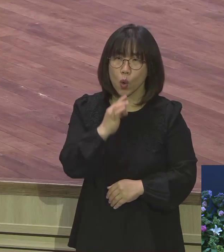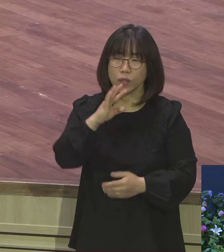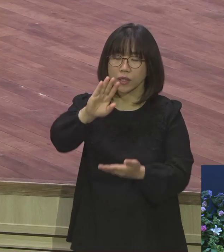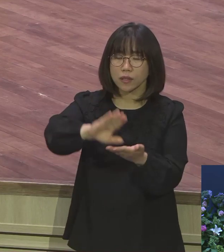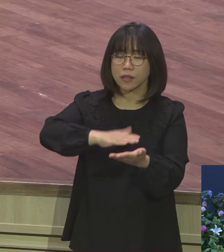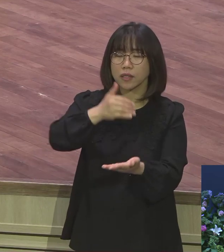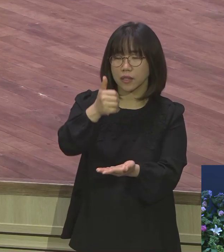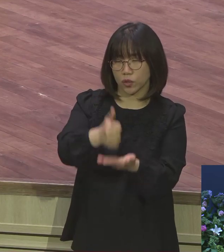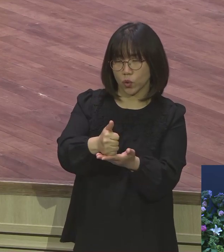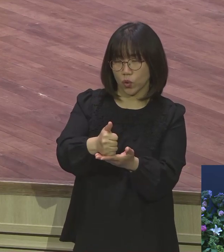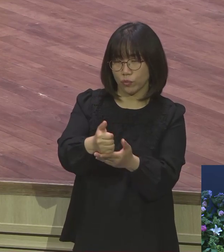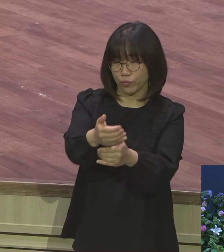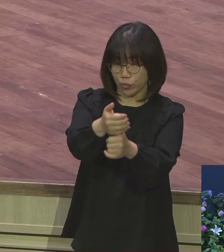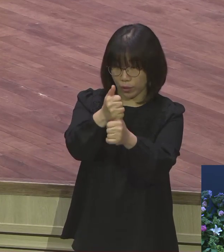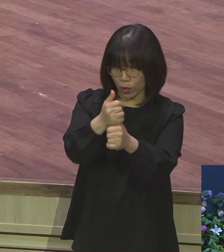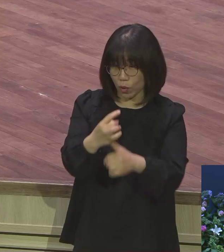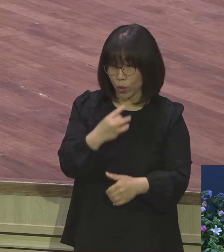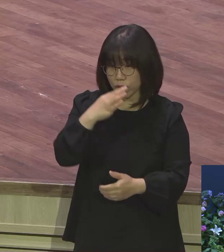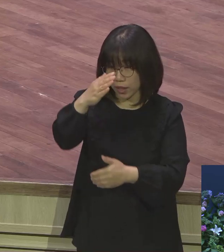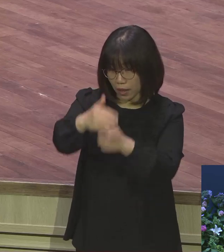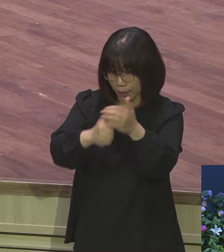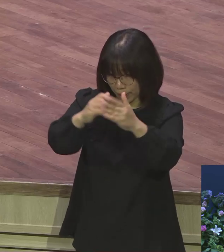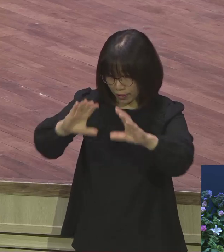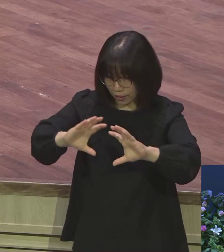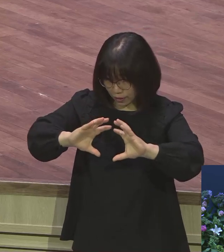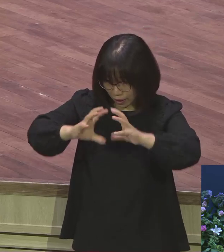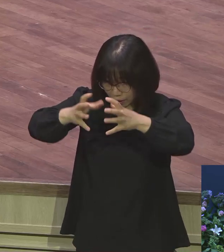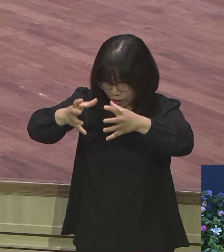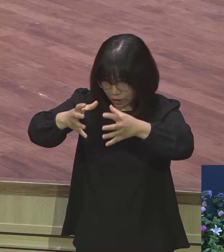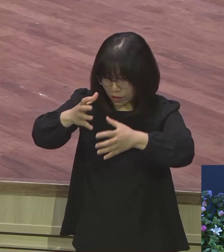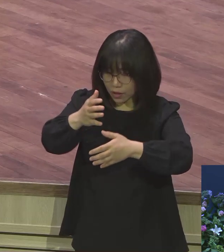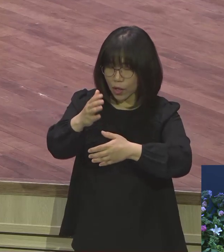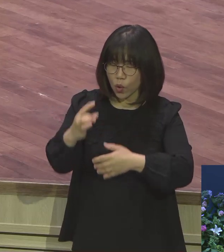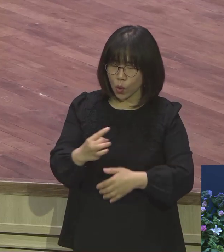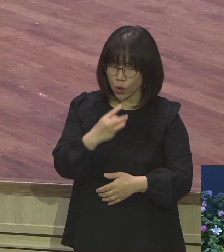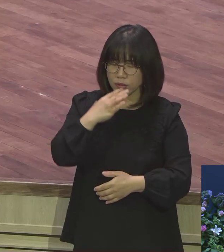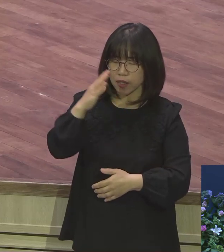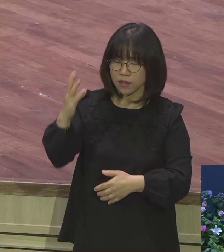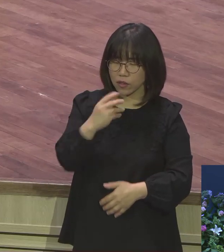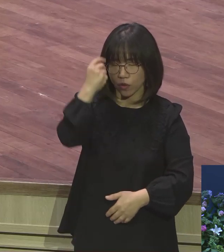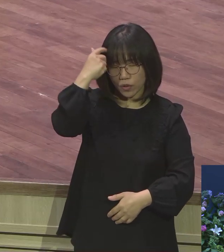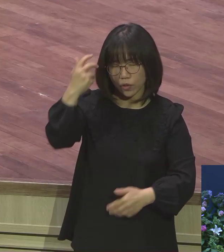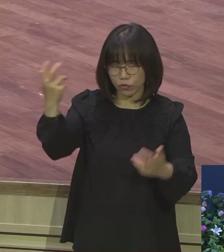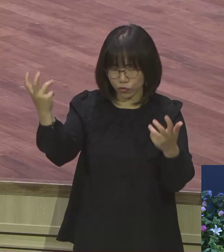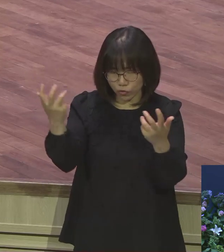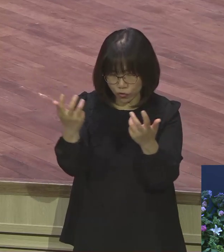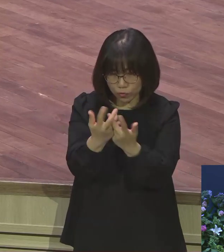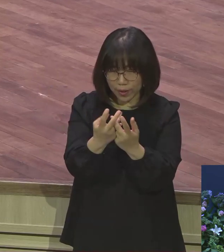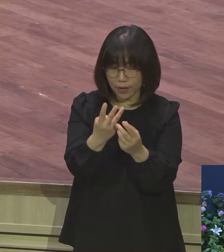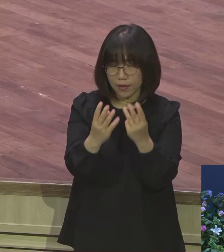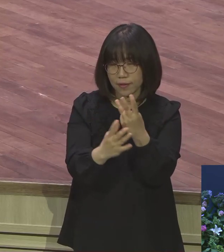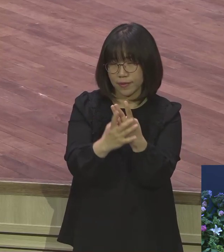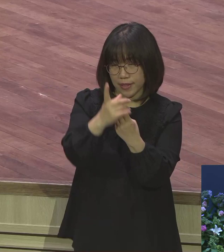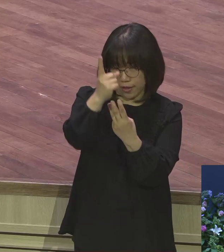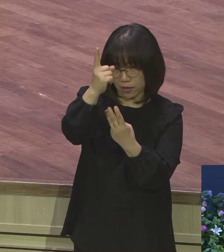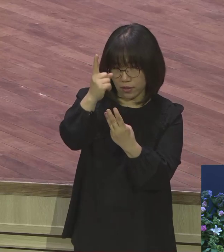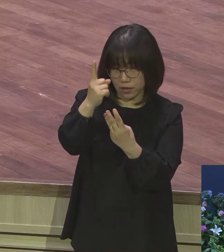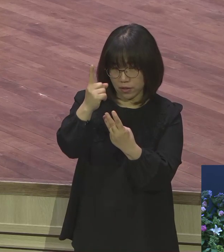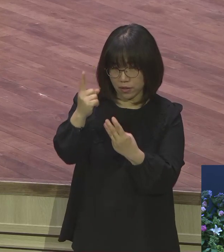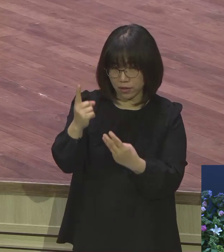오직 하나님의 나라 오직 성략 충만 그 새틀이에요. 새틀 그래서 하나님이요. 내가